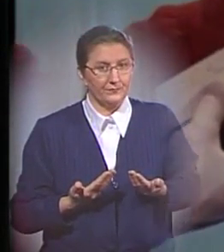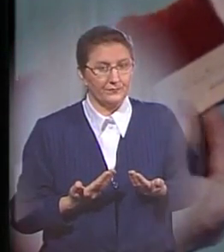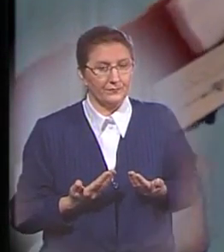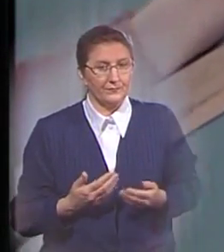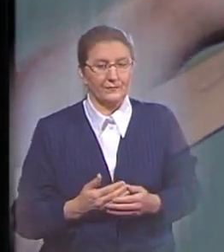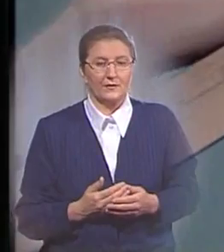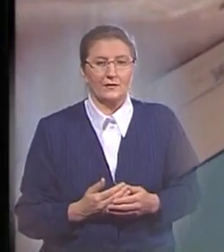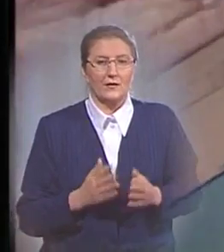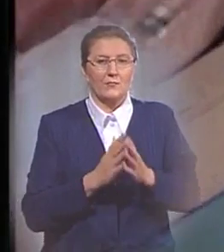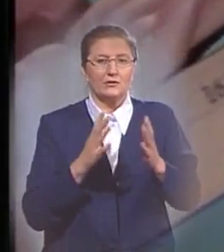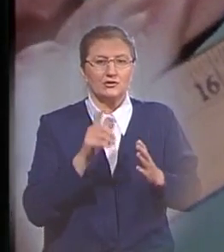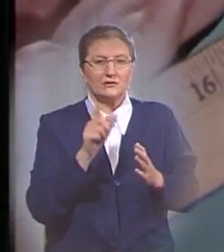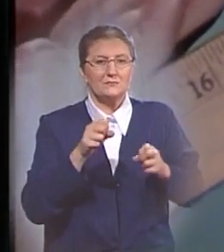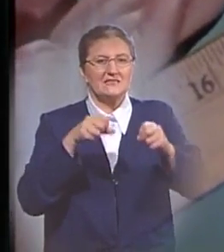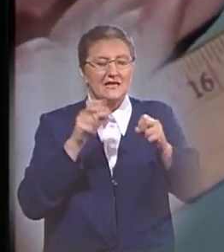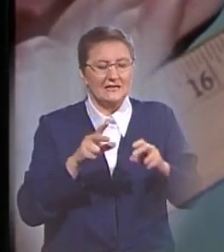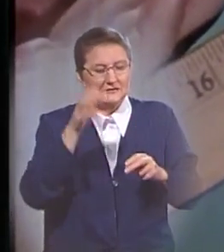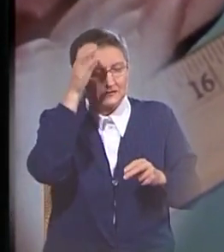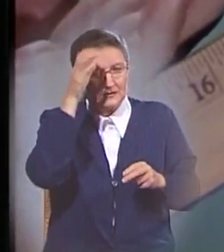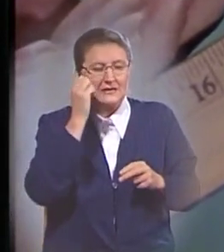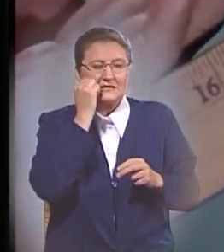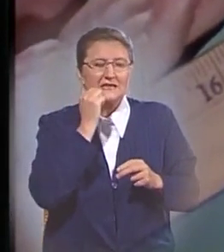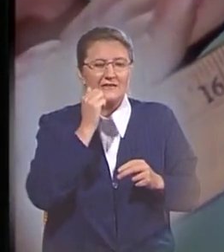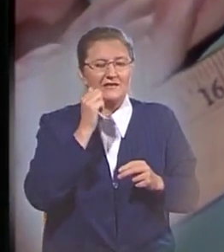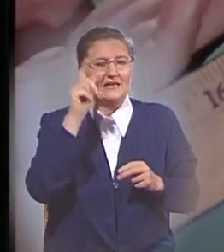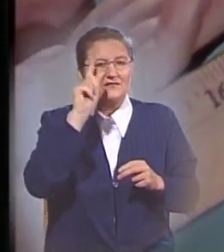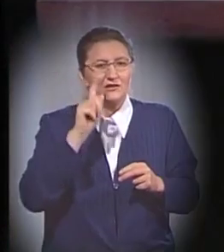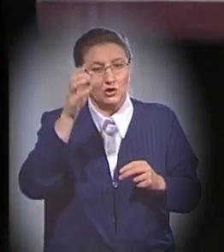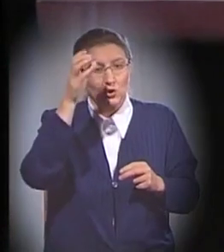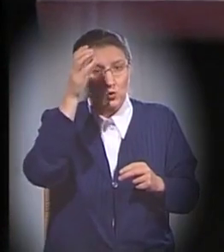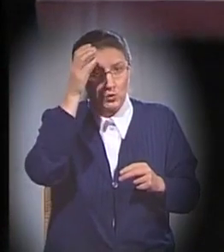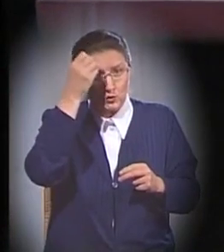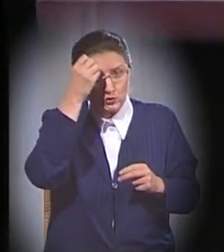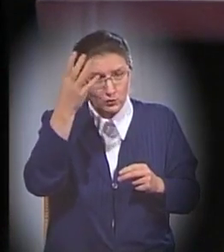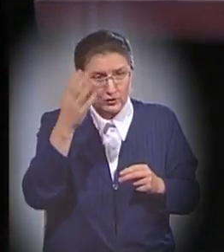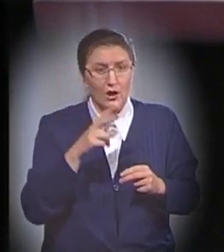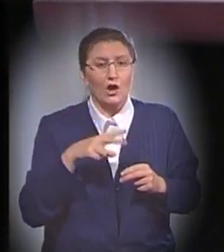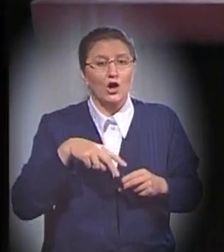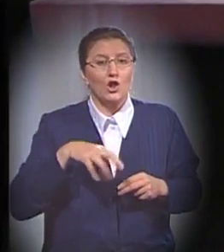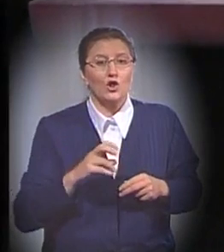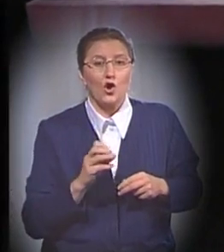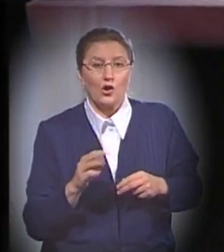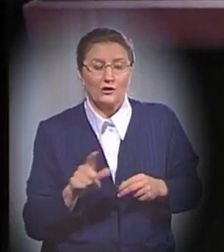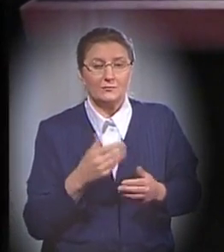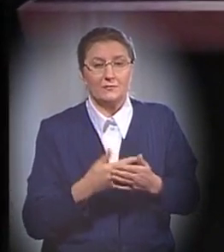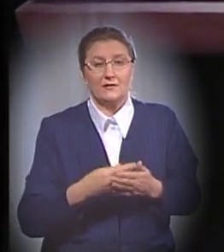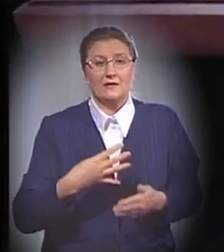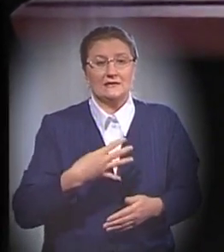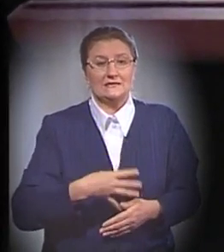Большинство специалистов по древнееврейской культуре считают, что локоть соответствовал примерно 45 сантиметрам.